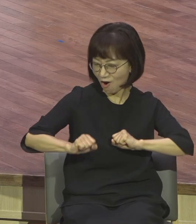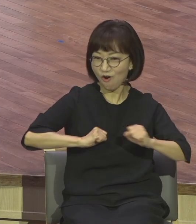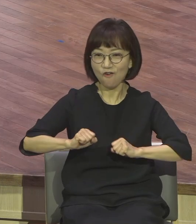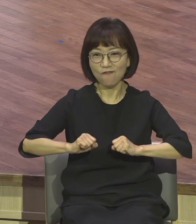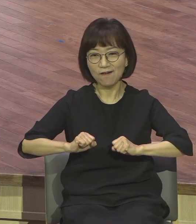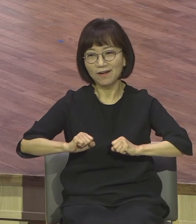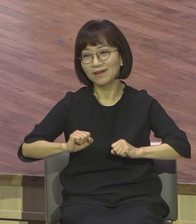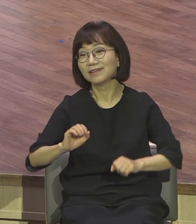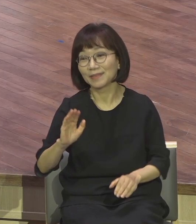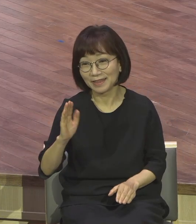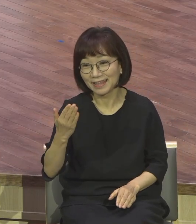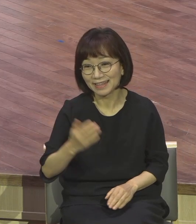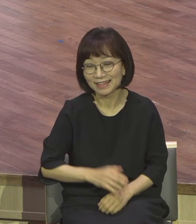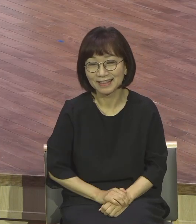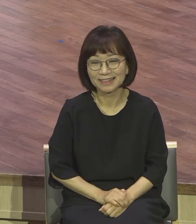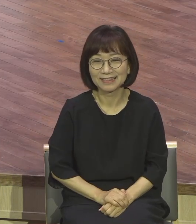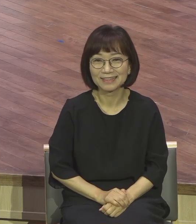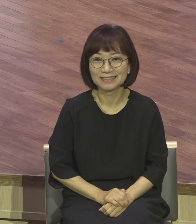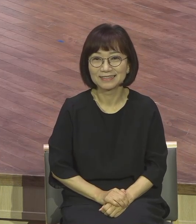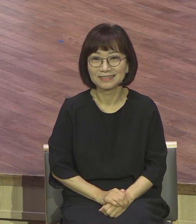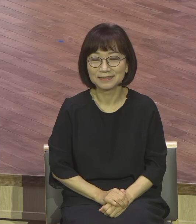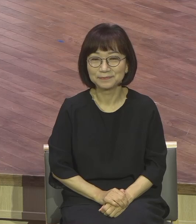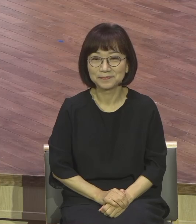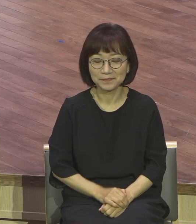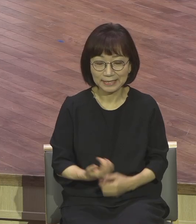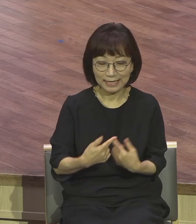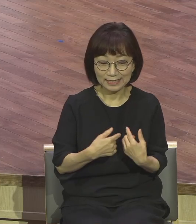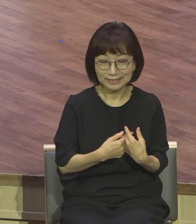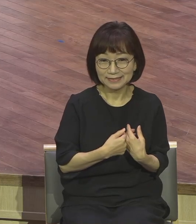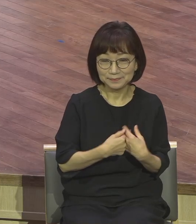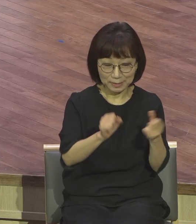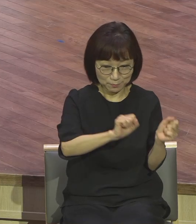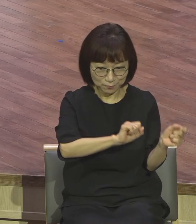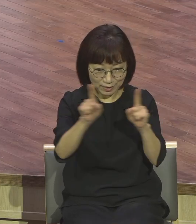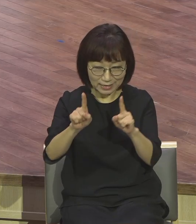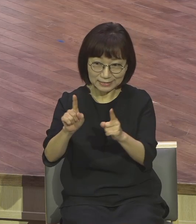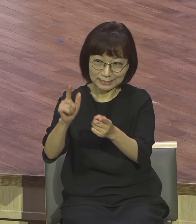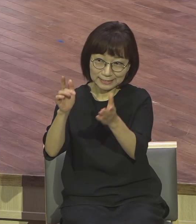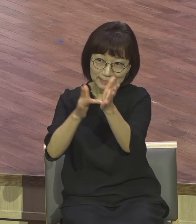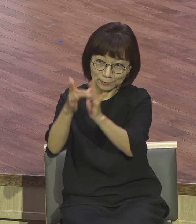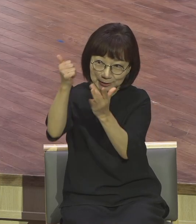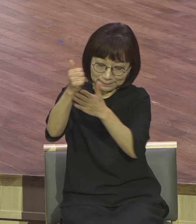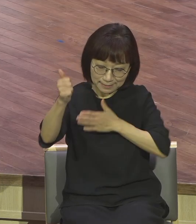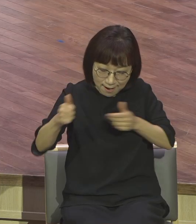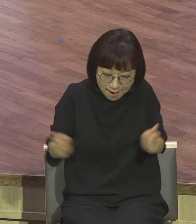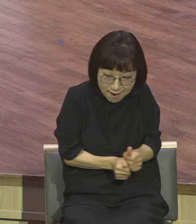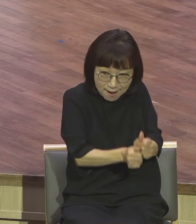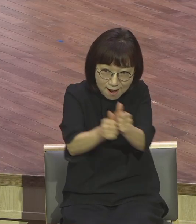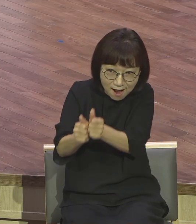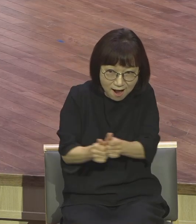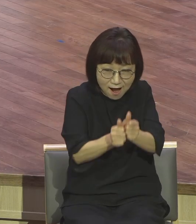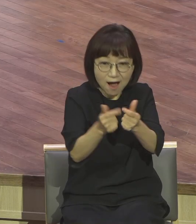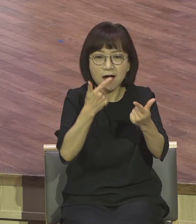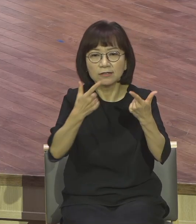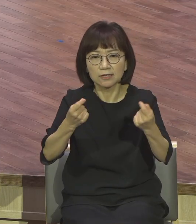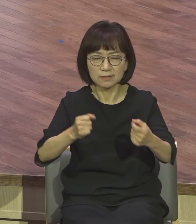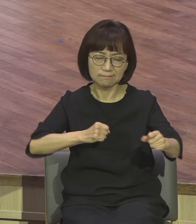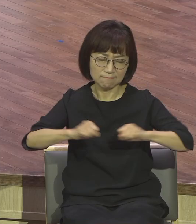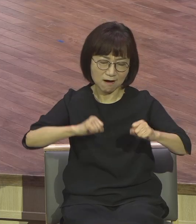마치 부활하신 주님이 함께 동의하는 것처럼. 이게 부활신앙 간인사의